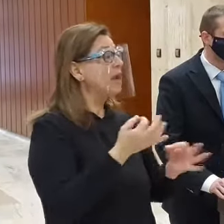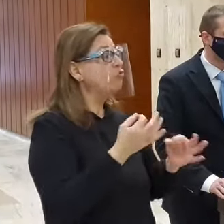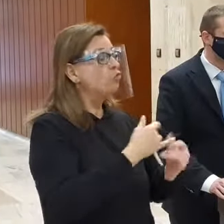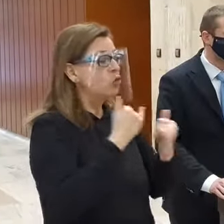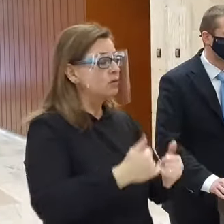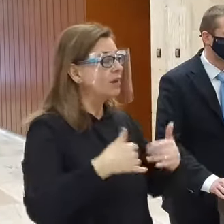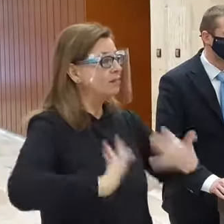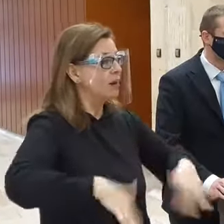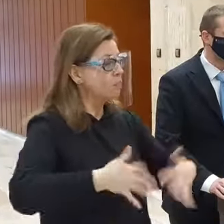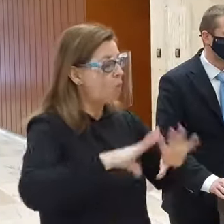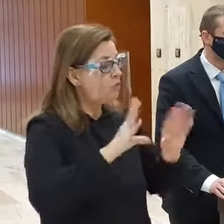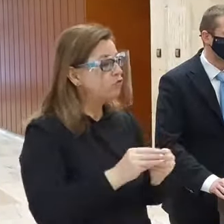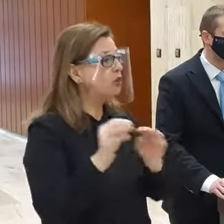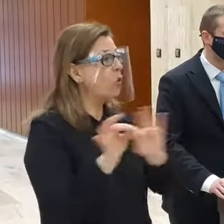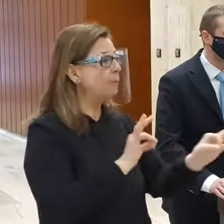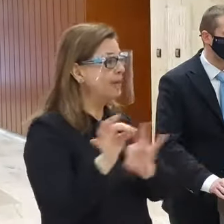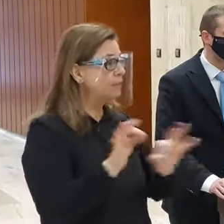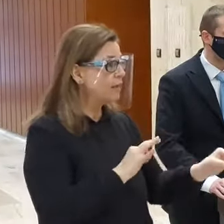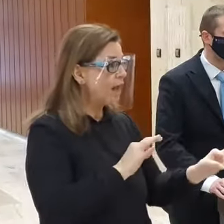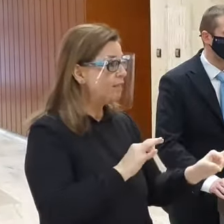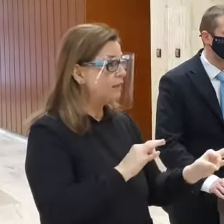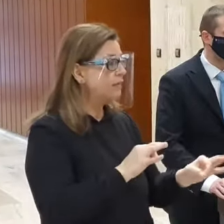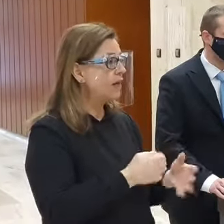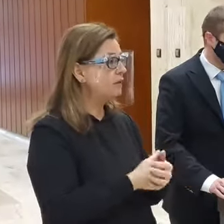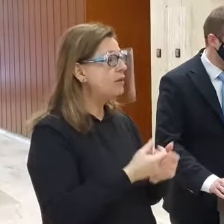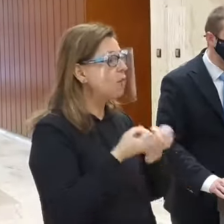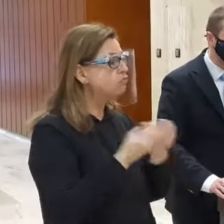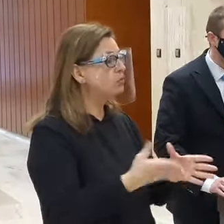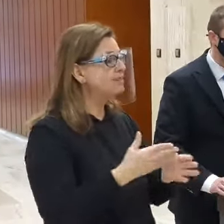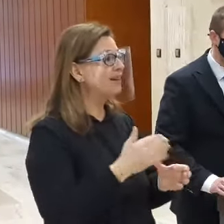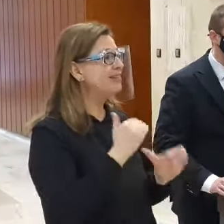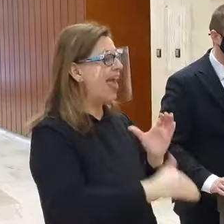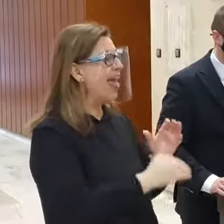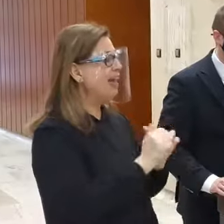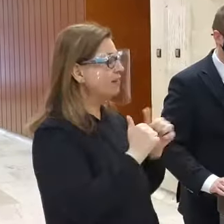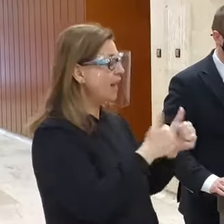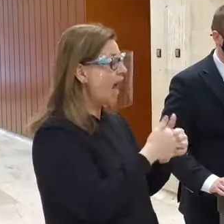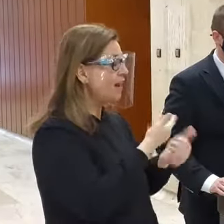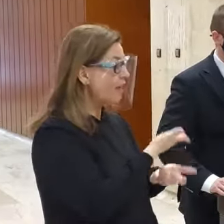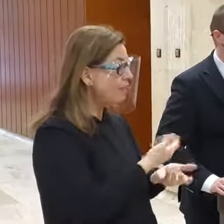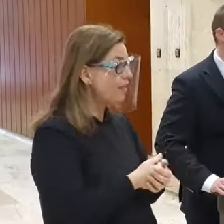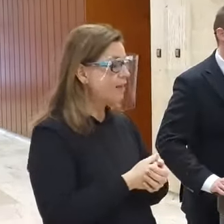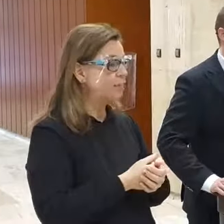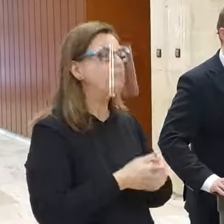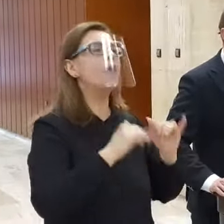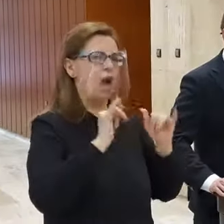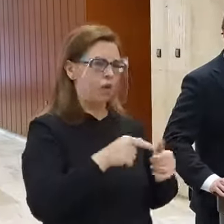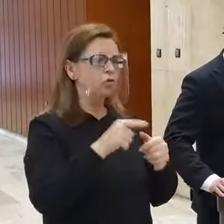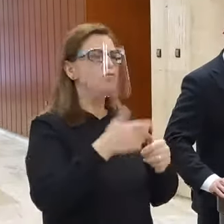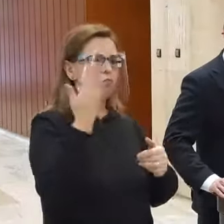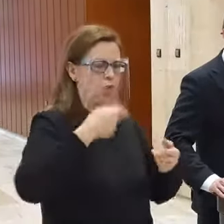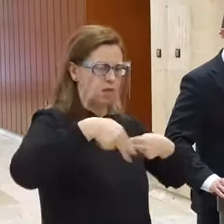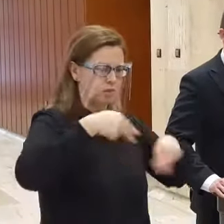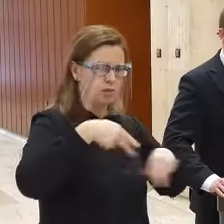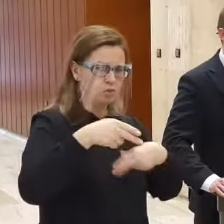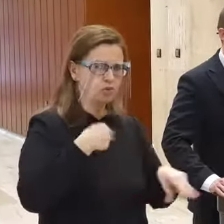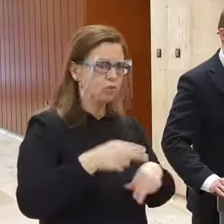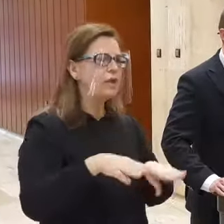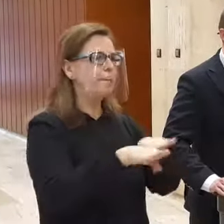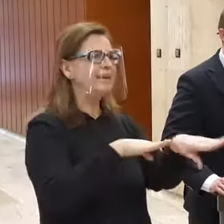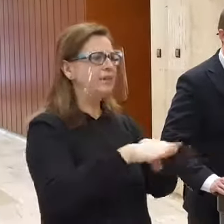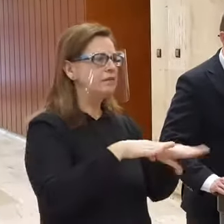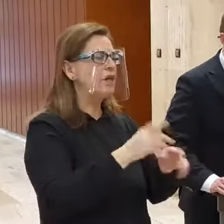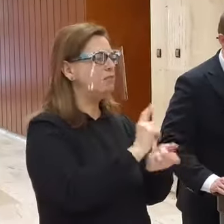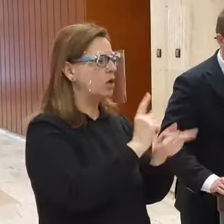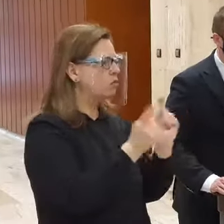aby sa všetko výtadilo na to, že by bude treba spustiť? Áno, o tomto tá diskusia bola. A dohodli sa konkrétne ministerstvá, že